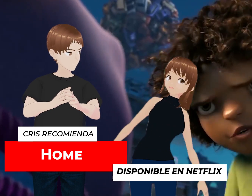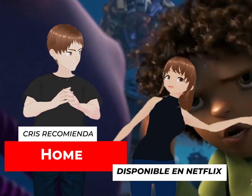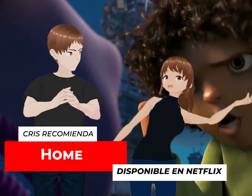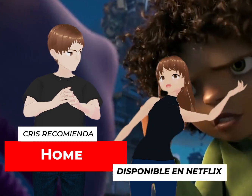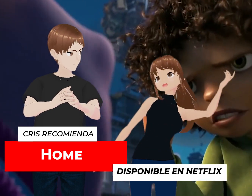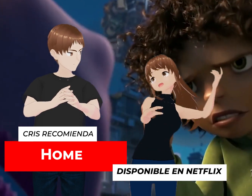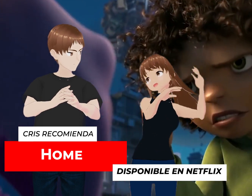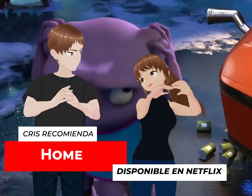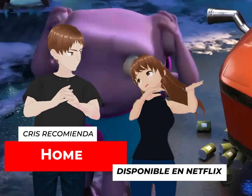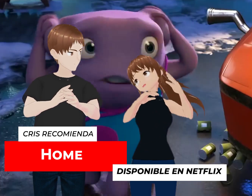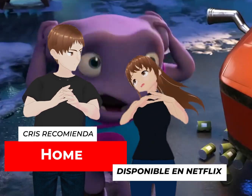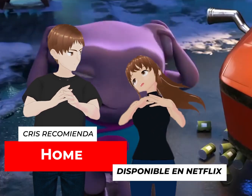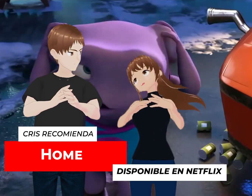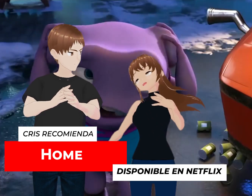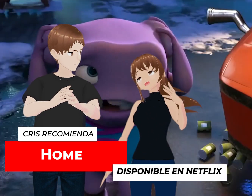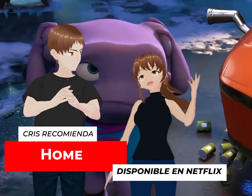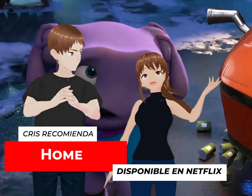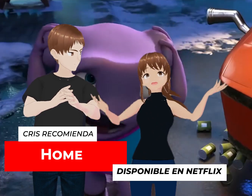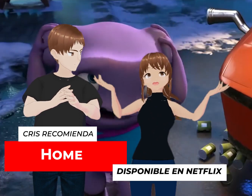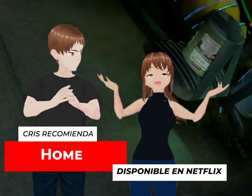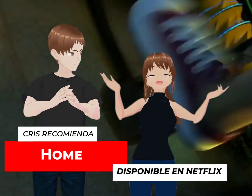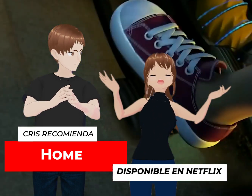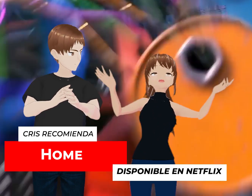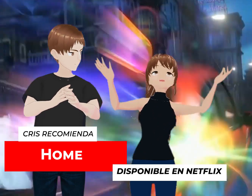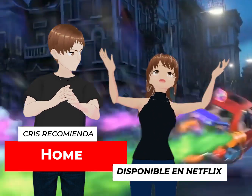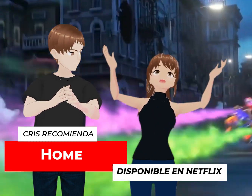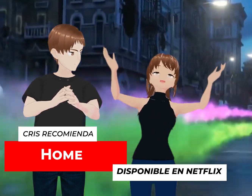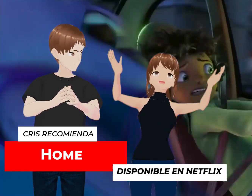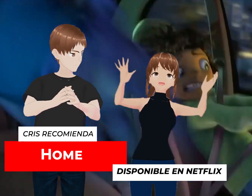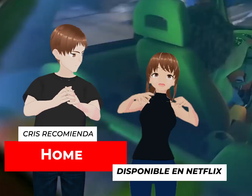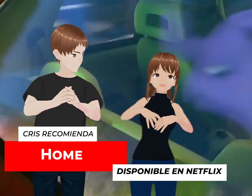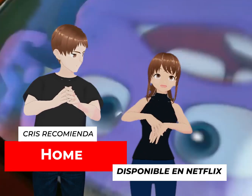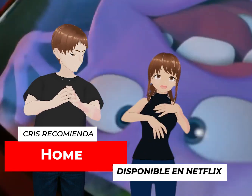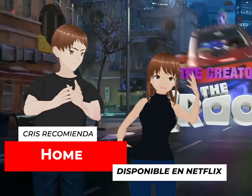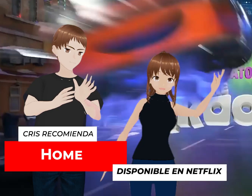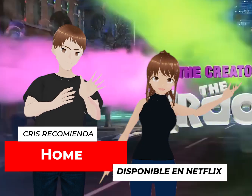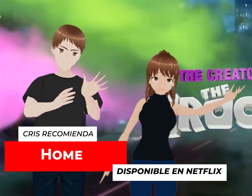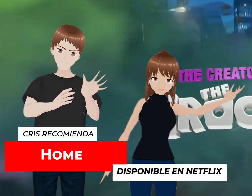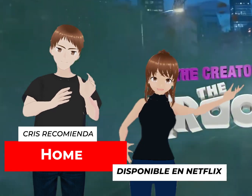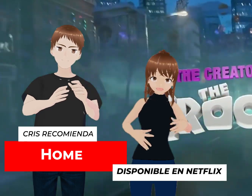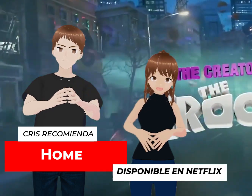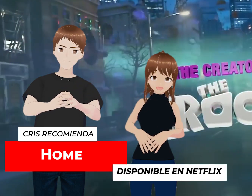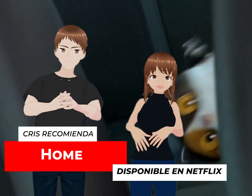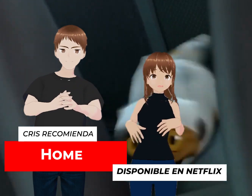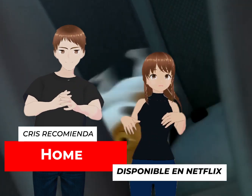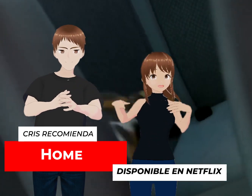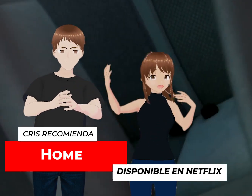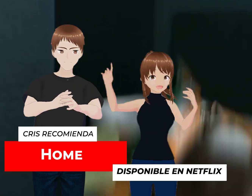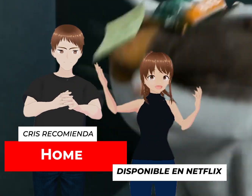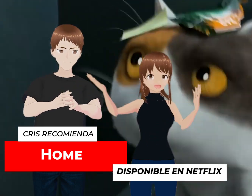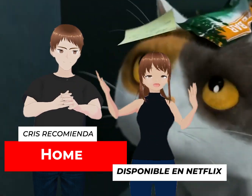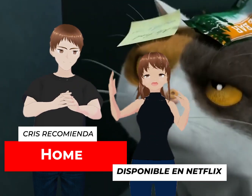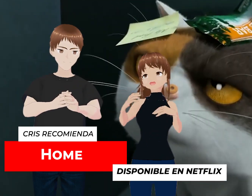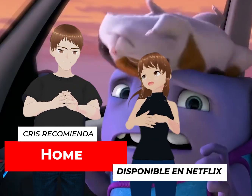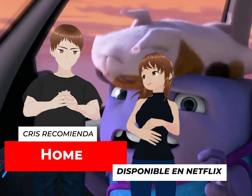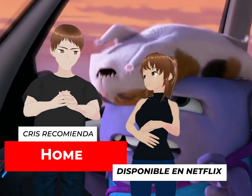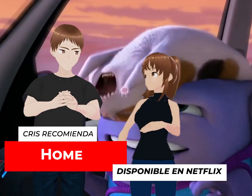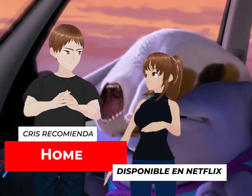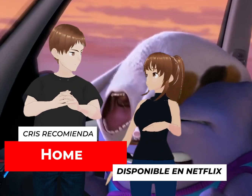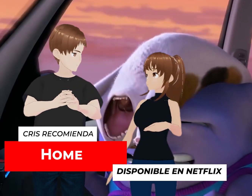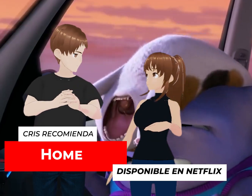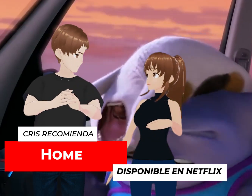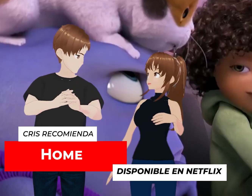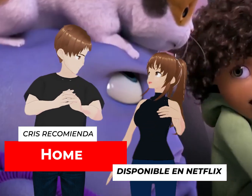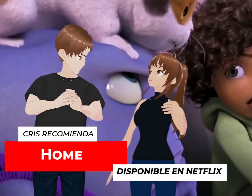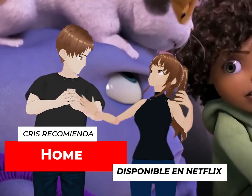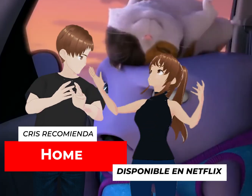otro lado, es pues una inadaptada social. Ya saben que a los gringos les encanta este tipo de...